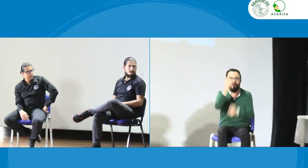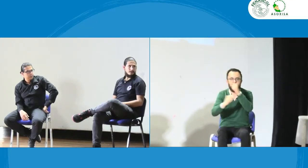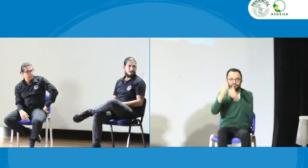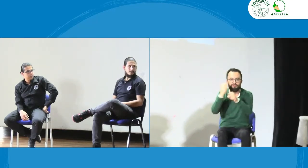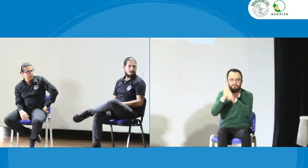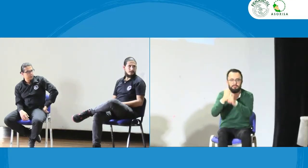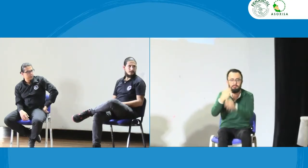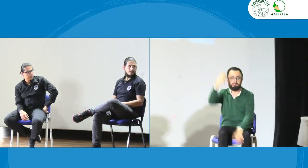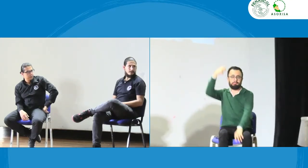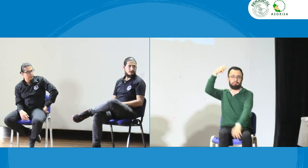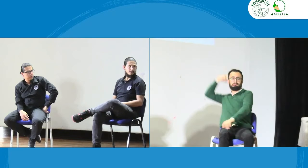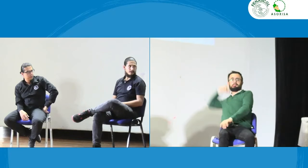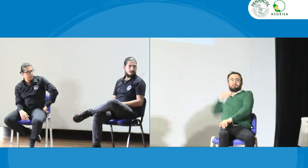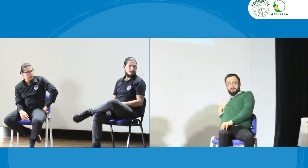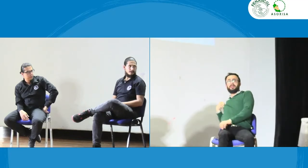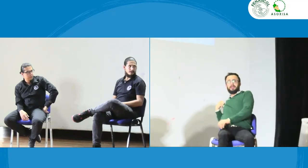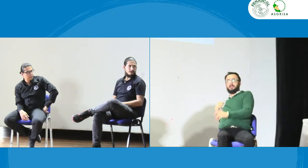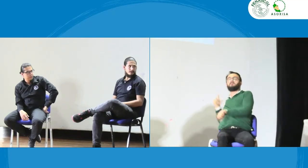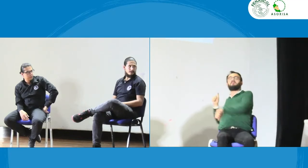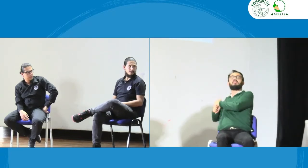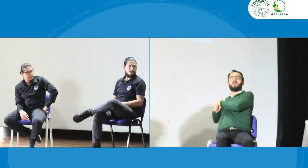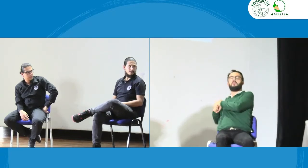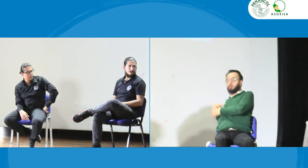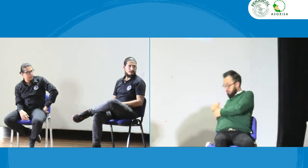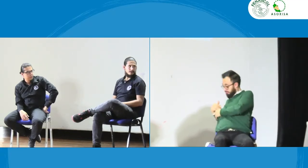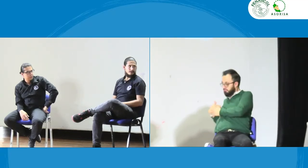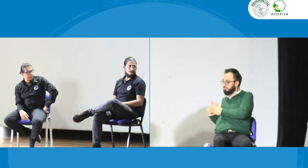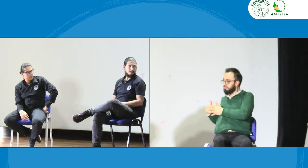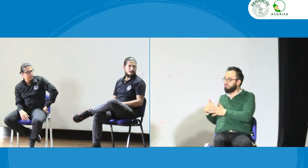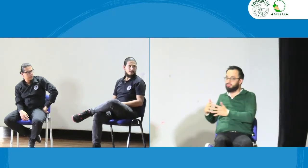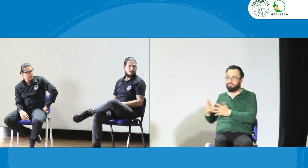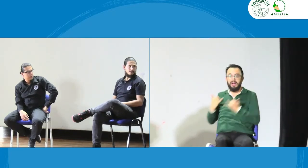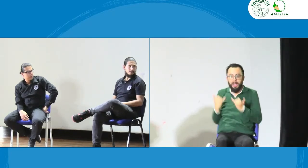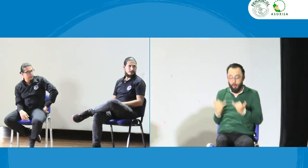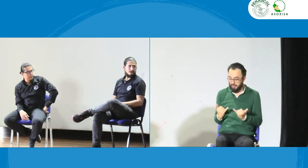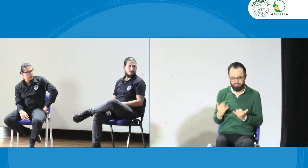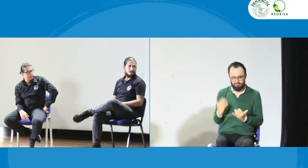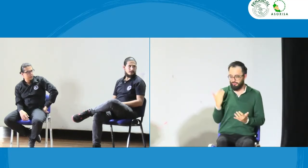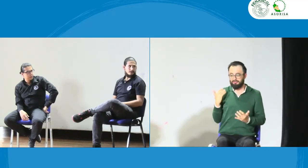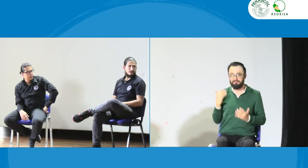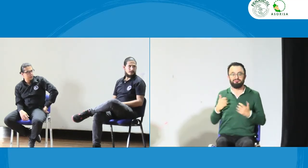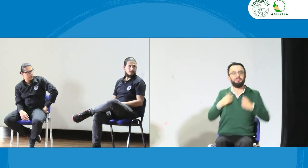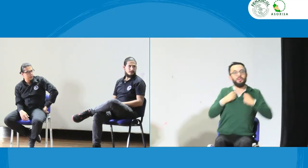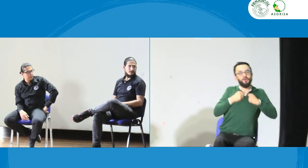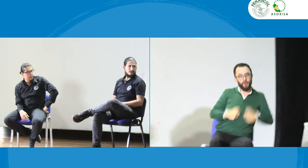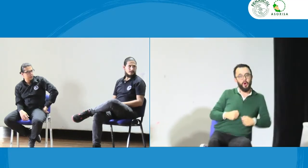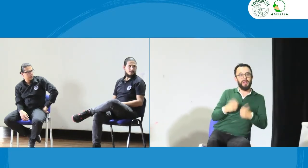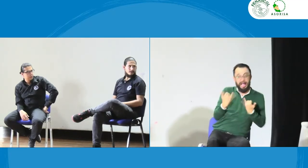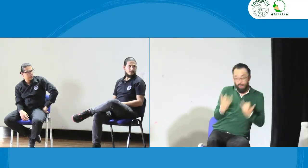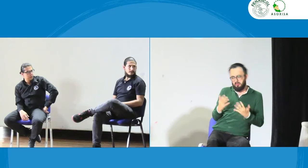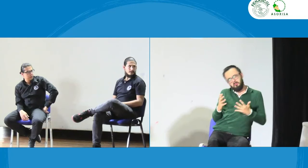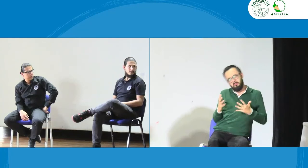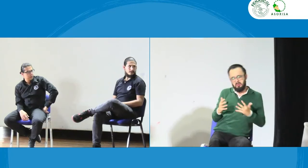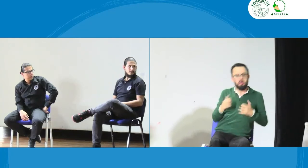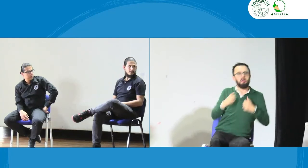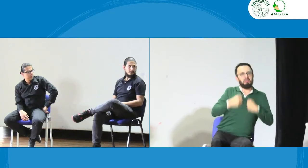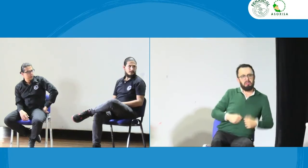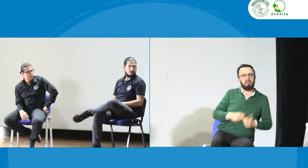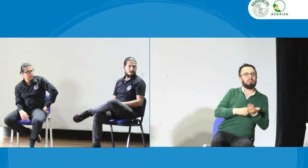fonoaudióloga también 20 años hace 20 años y su